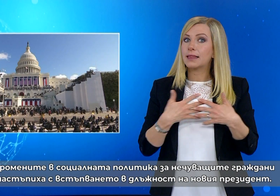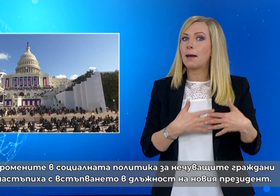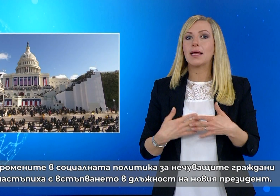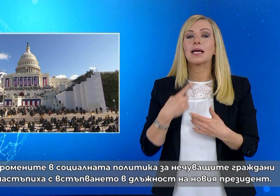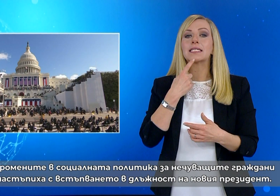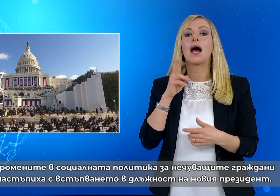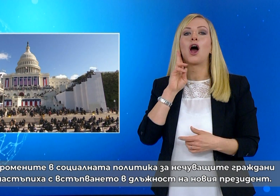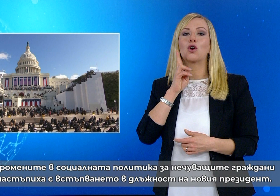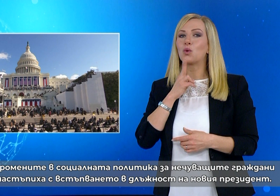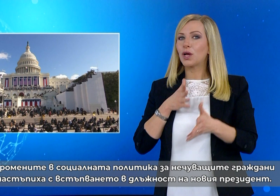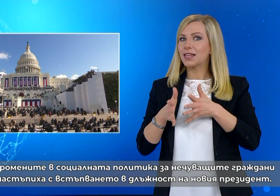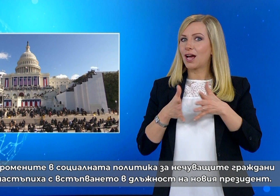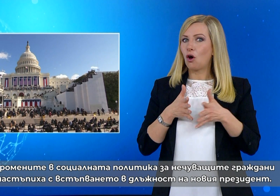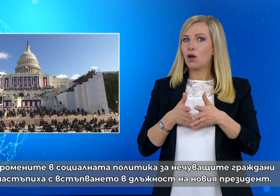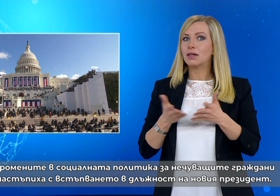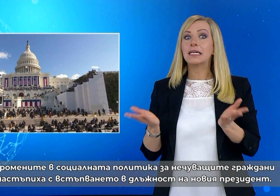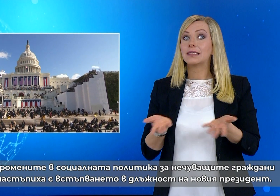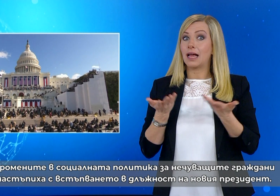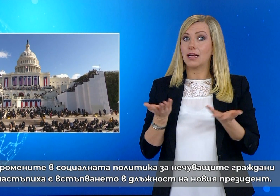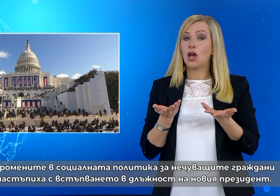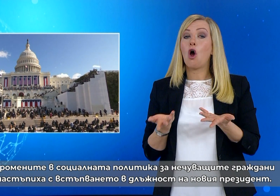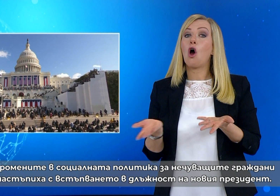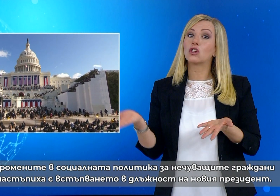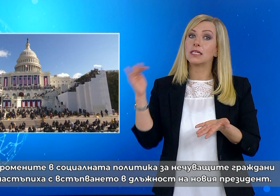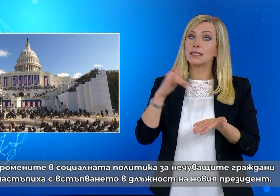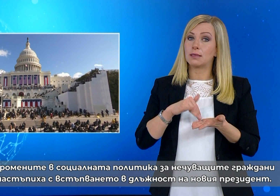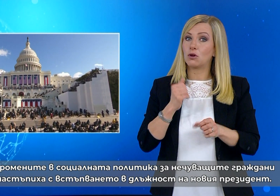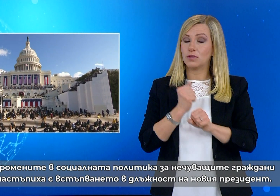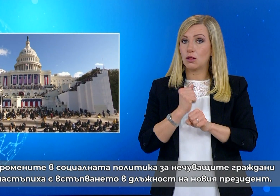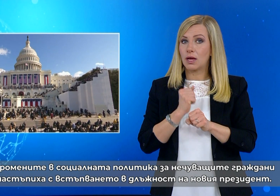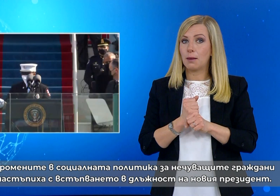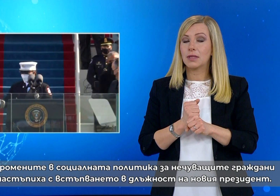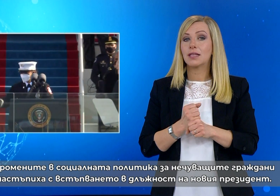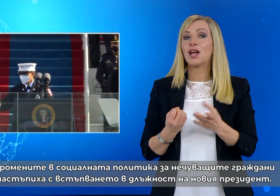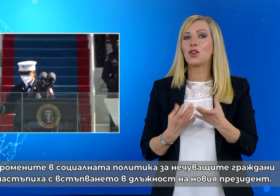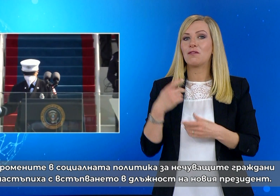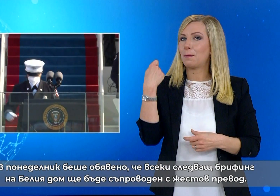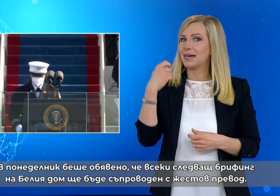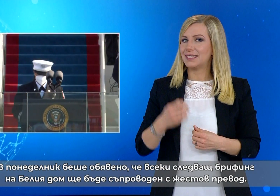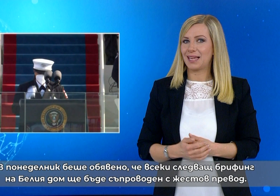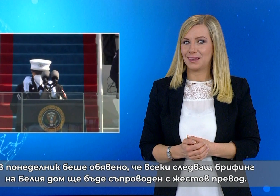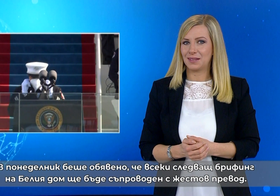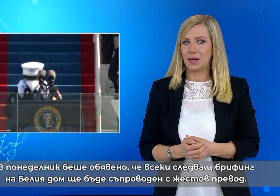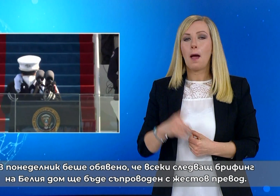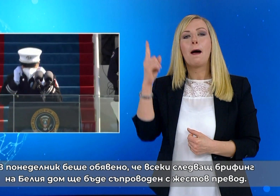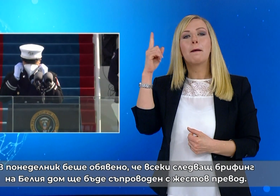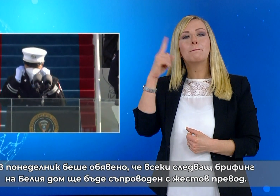граждани настъпиха още встъпването в длъжност на новият президент. В понеделник беше обявено, че